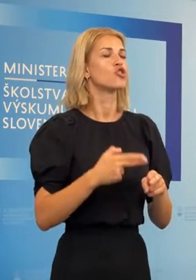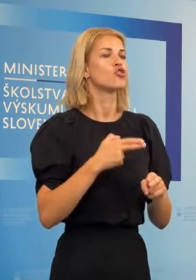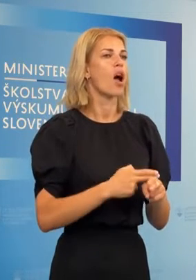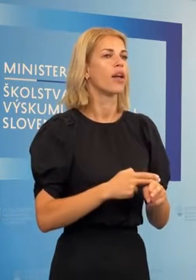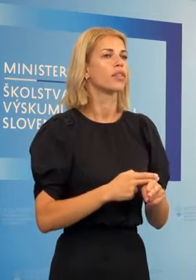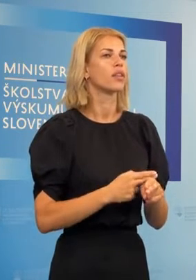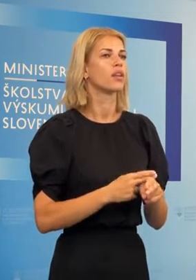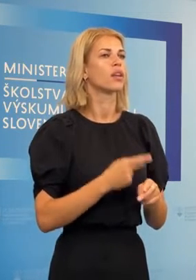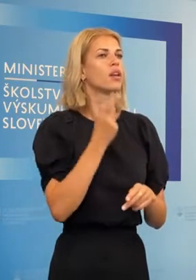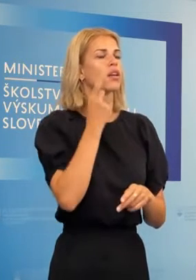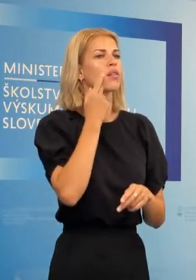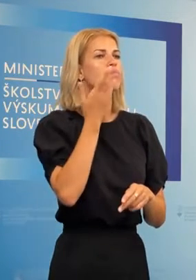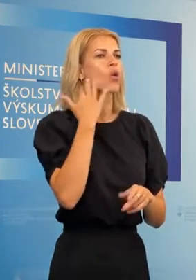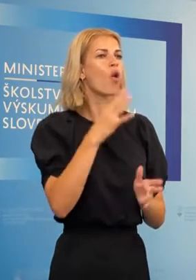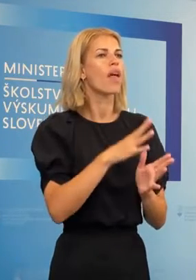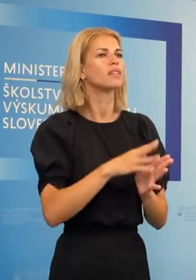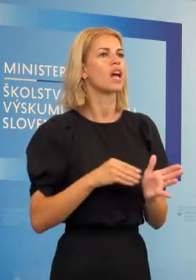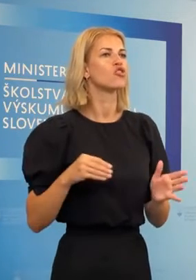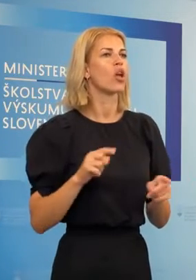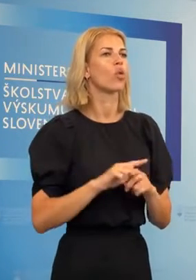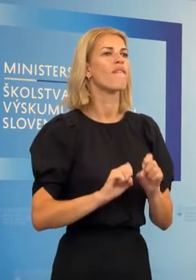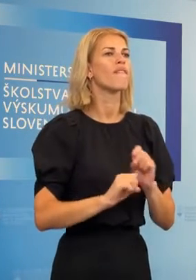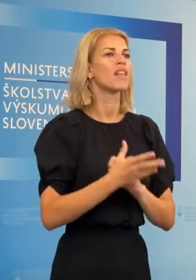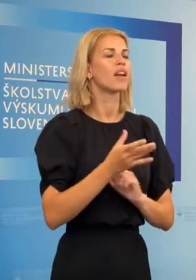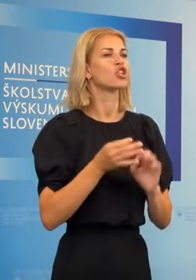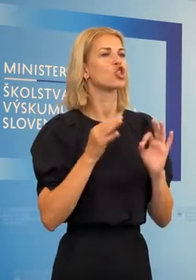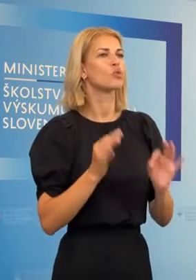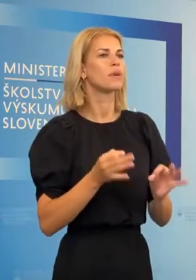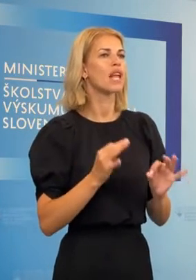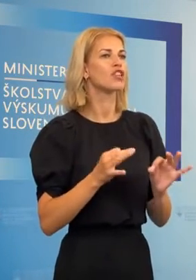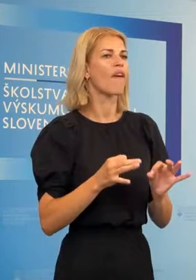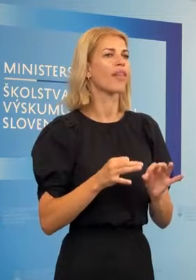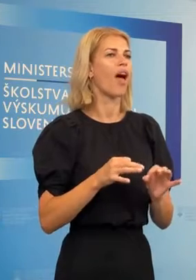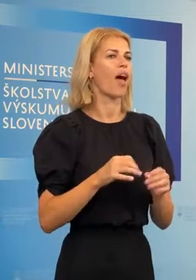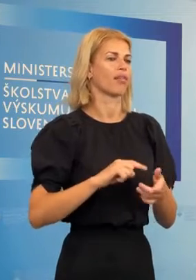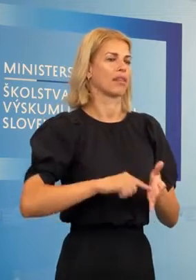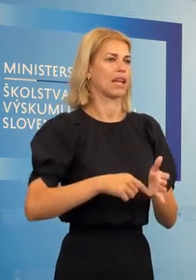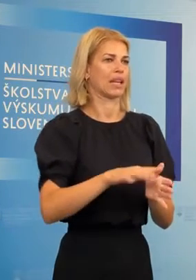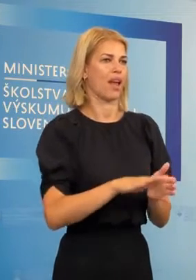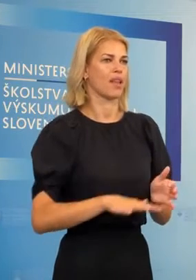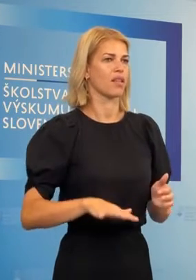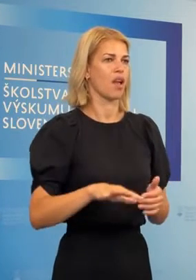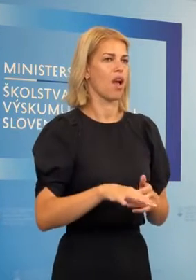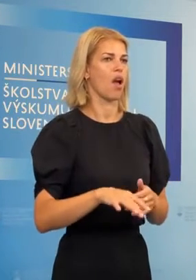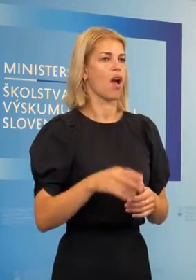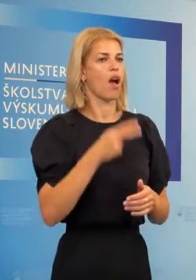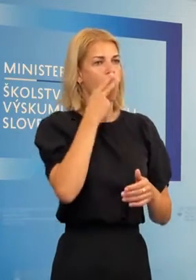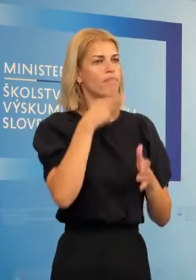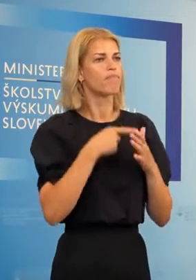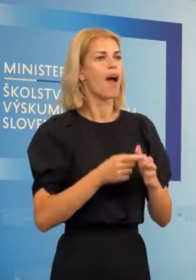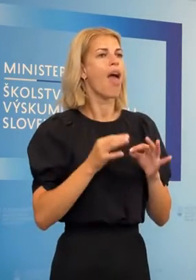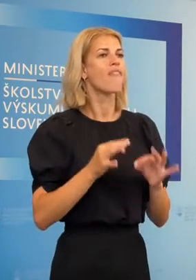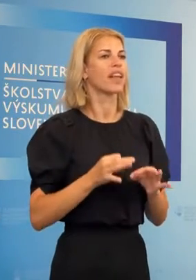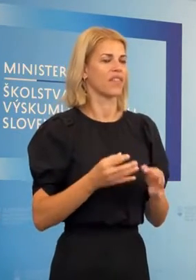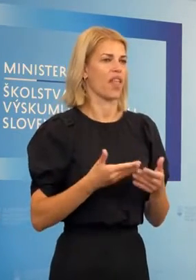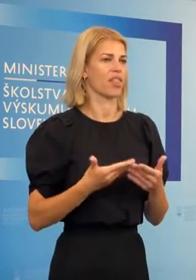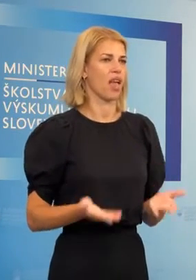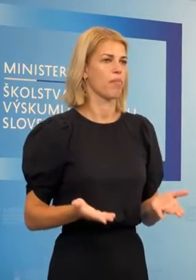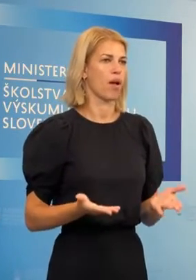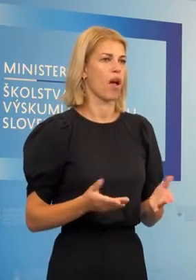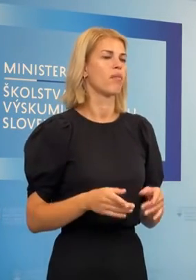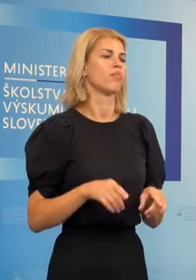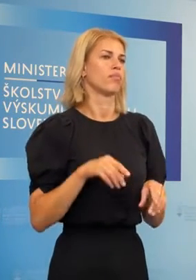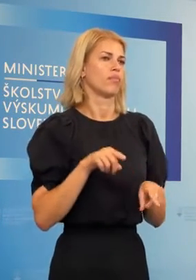kde spočiatku mali tendencie vytvárať takéto špecializované triedy, tak sa to ukázalo ako neefektívne a idú tou,